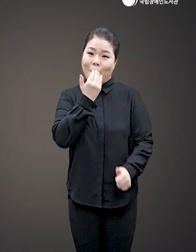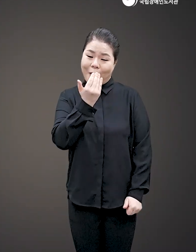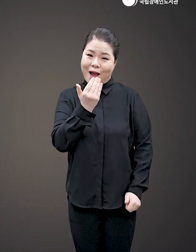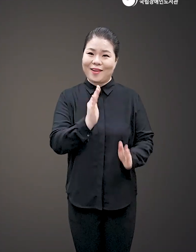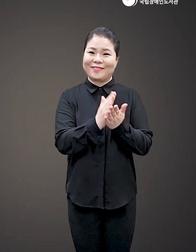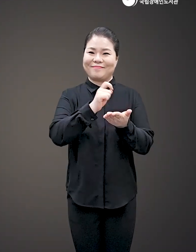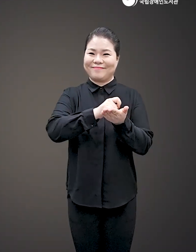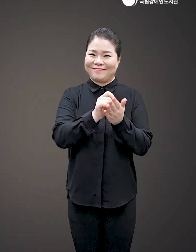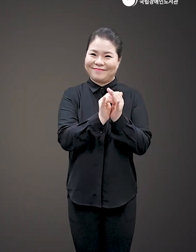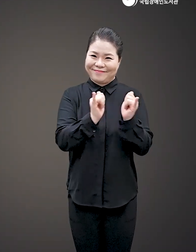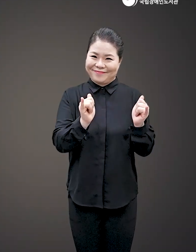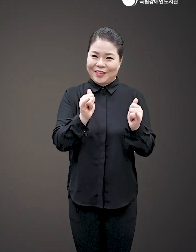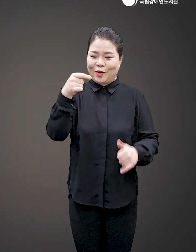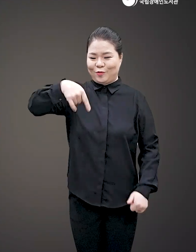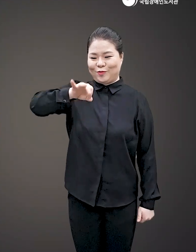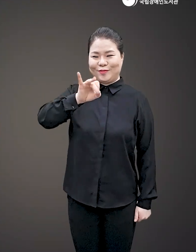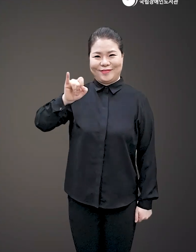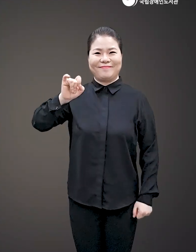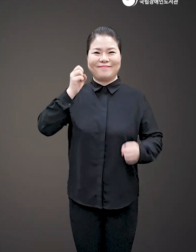후이의 연작